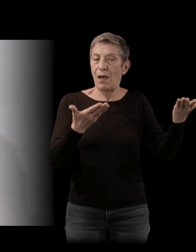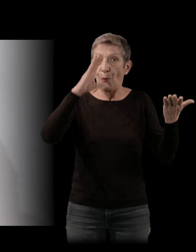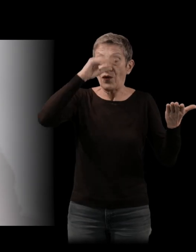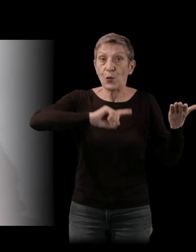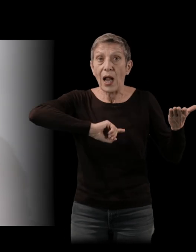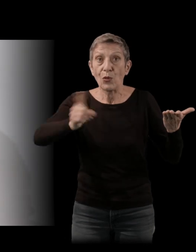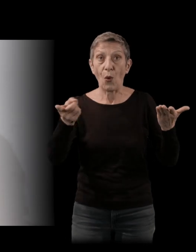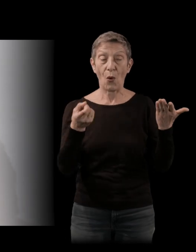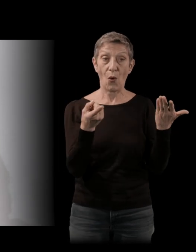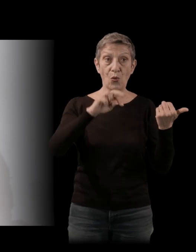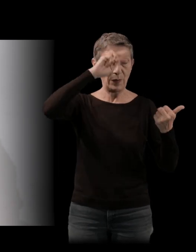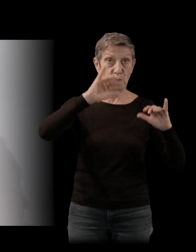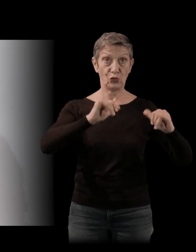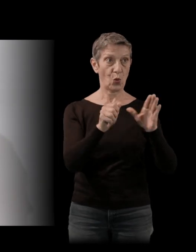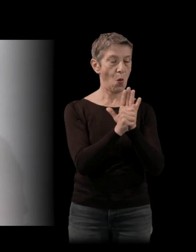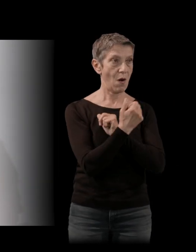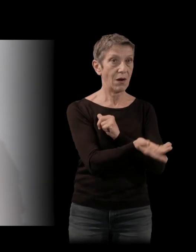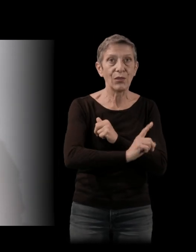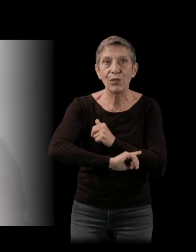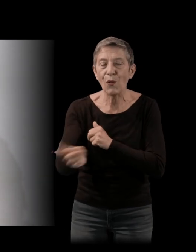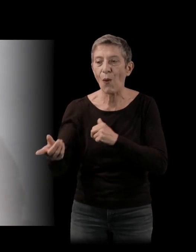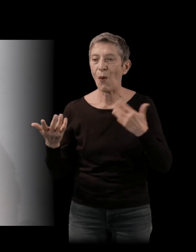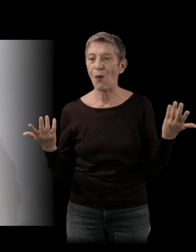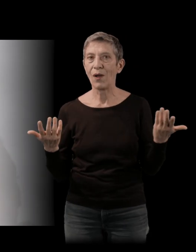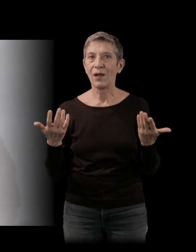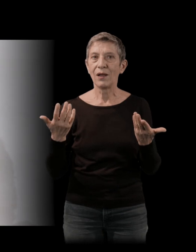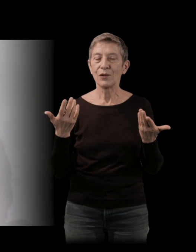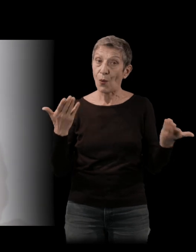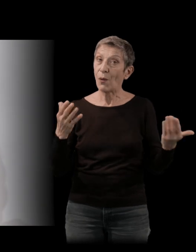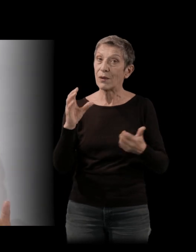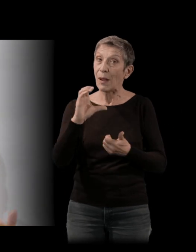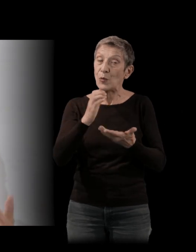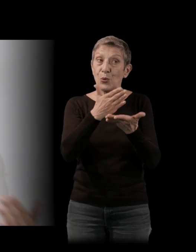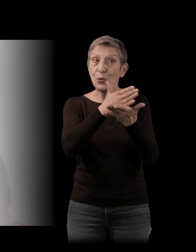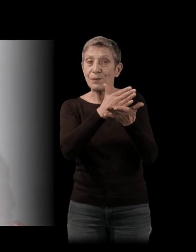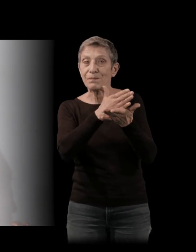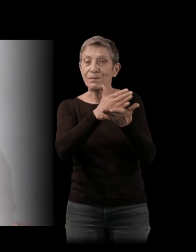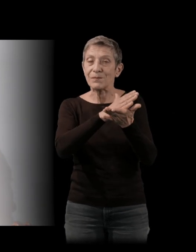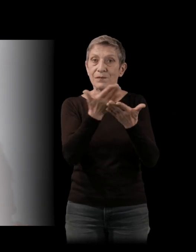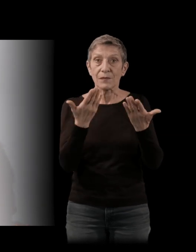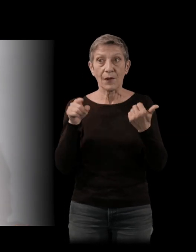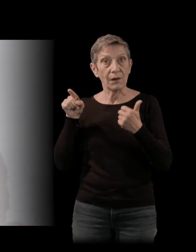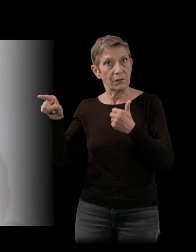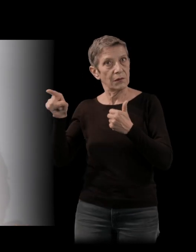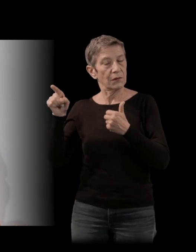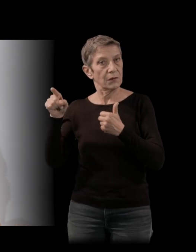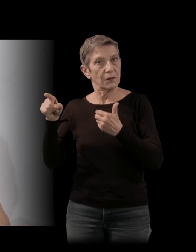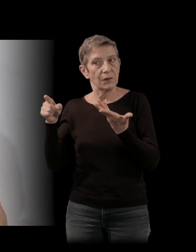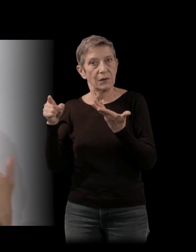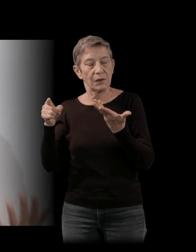est lui-même dans une ambiguïté, dans un entre-deux qui fait que la Nouvelle Vague a été effarée de le voir arriver. Mais en même temps, il'a pas pu